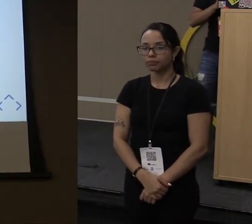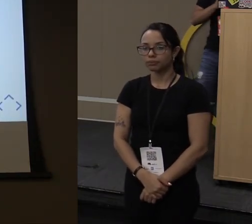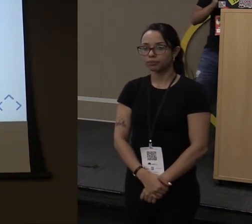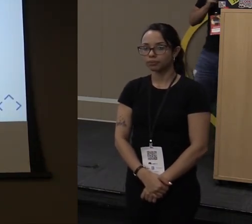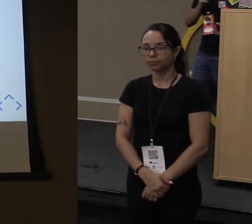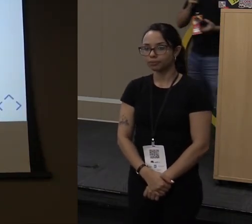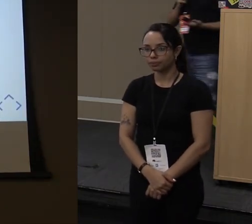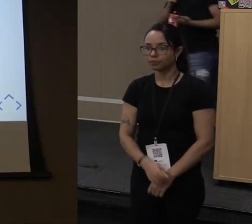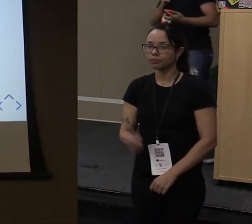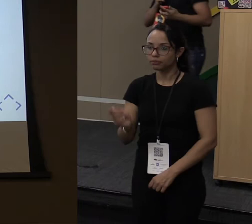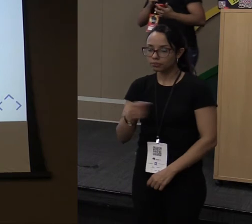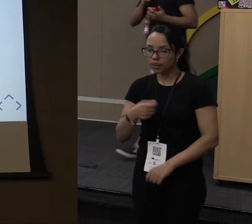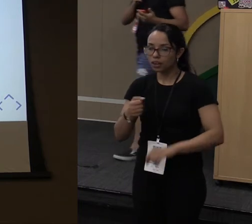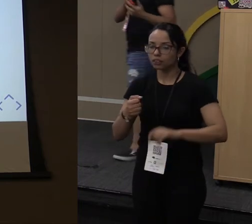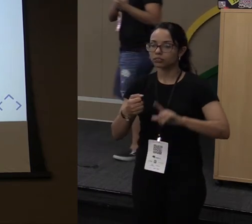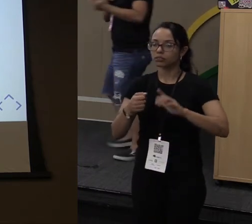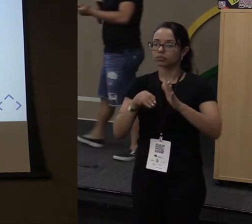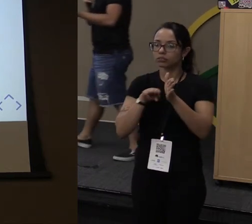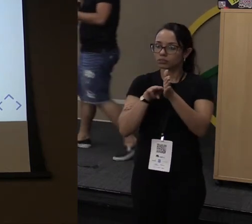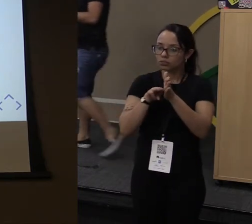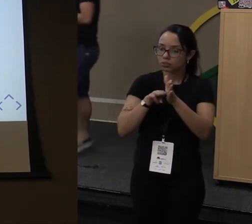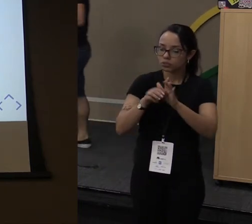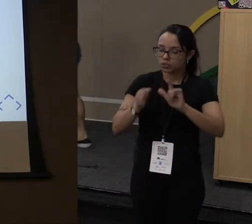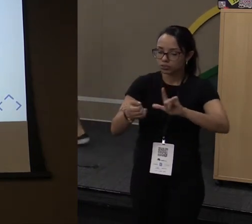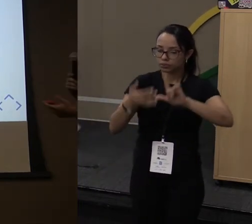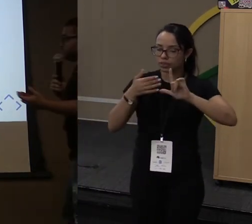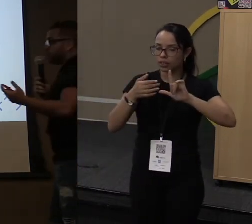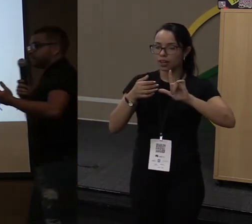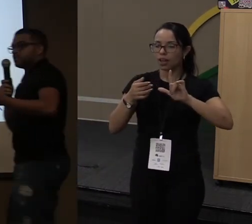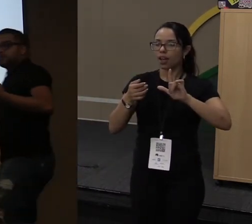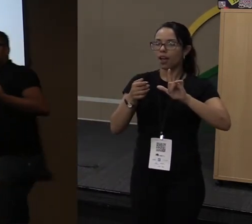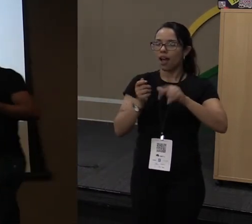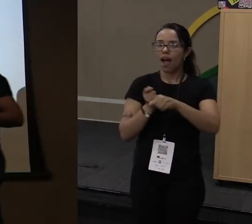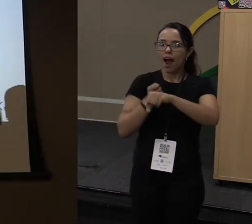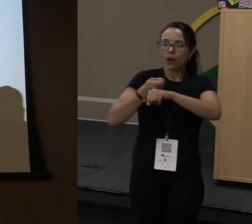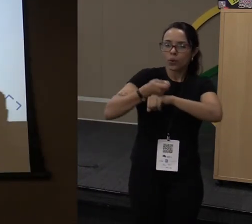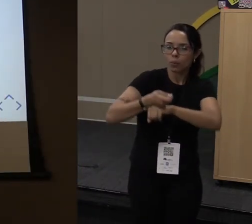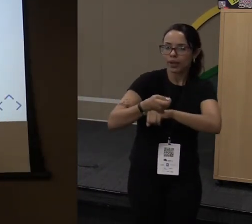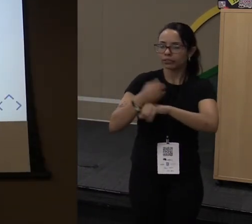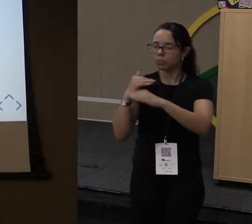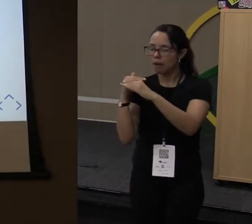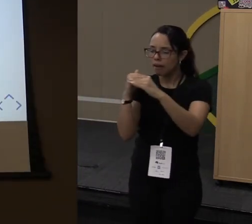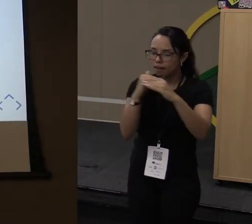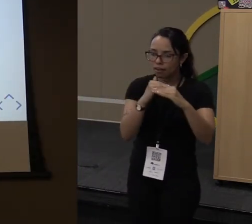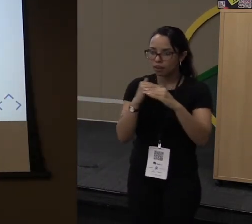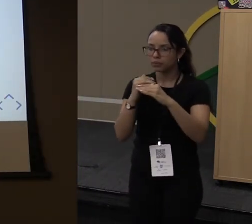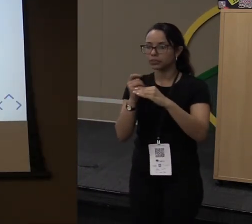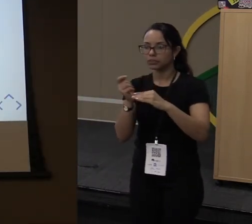A gente pode receber funções como argumentos de parâmetros. E não precisamos mais ficar...